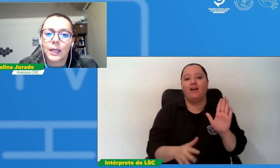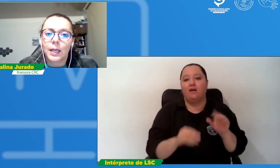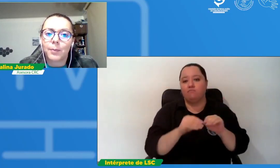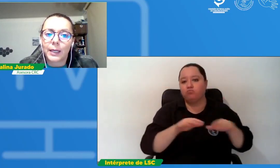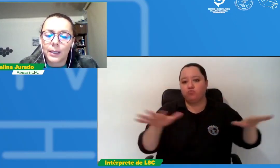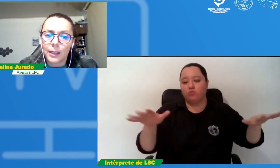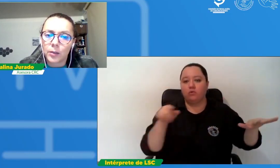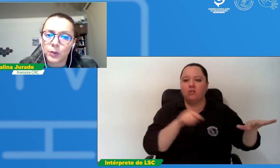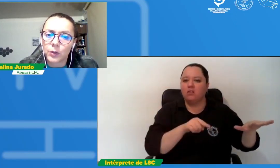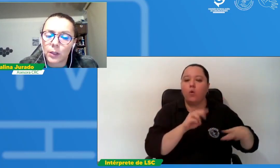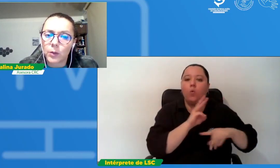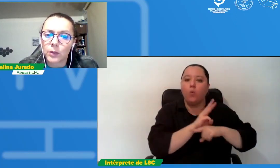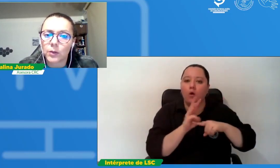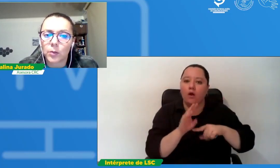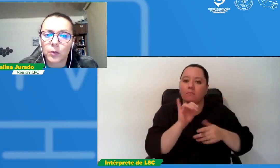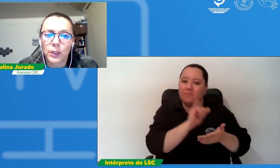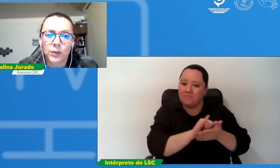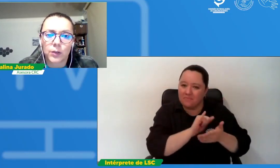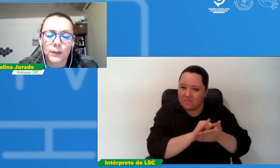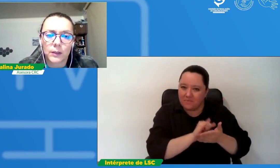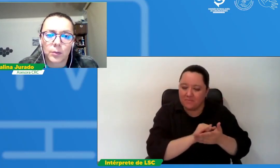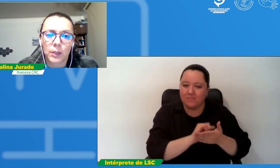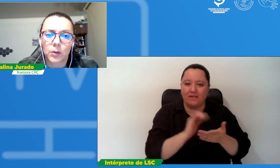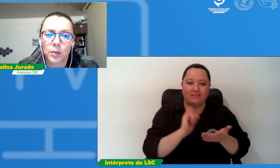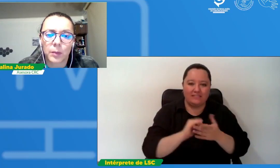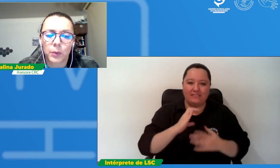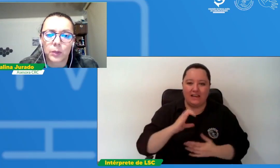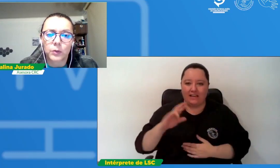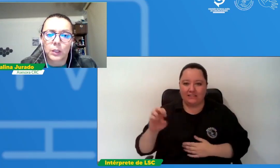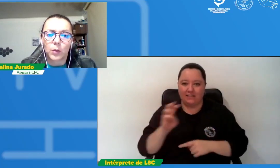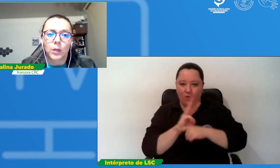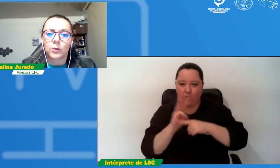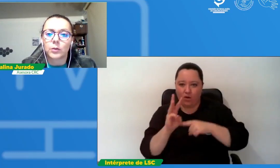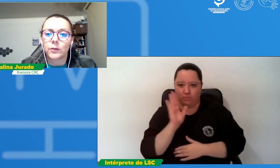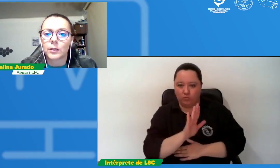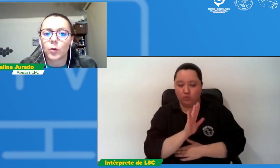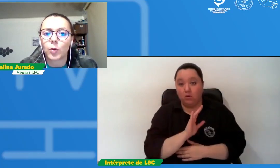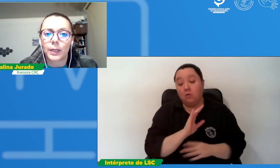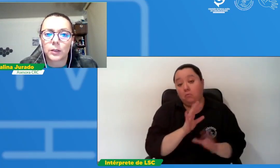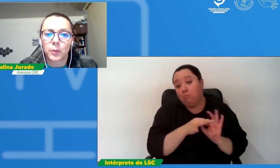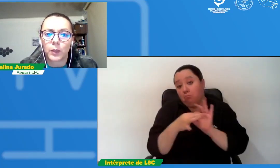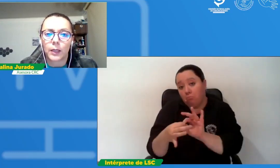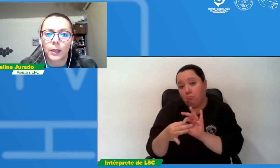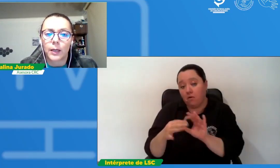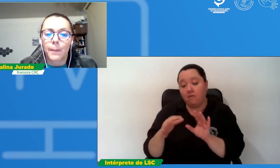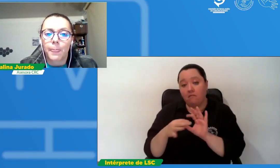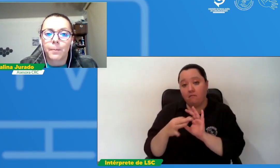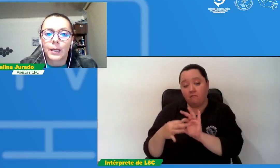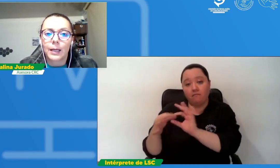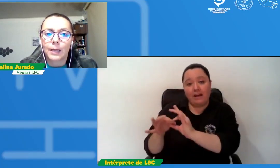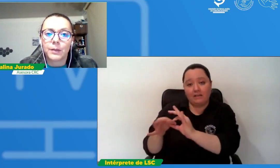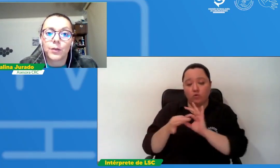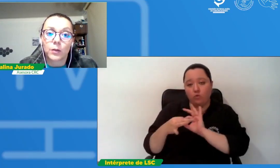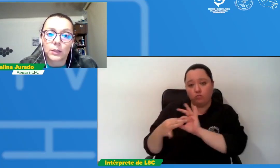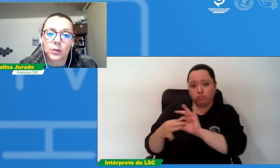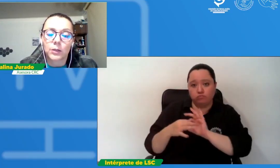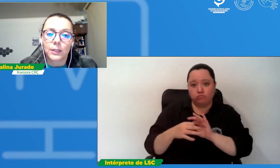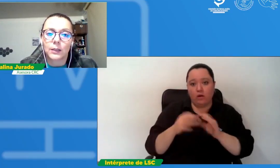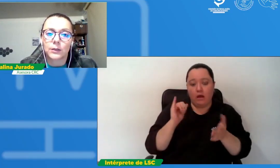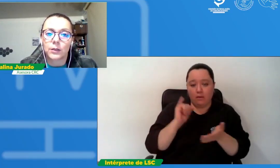la página de la comisión de regulación de comunicaciones sin embargo también podríamos articularnos con FENASCOL para disponer de la emisión de esa socialización